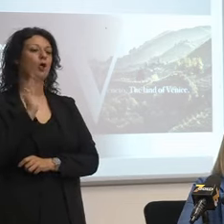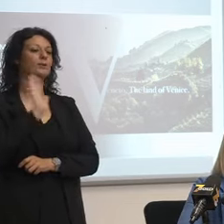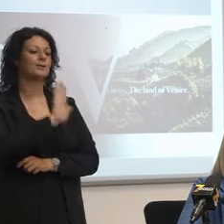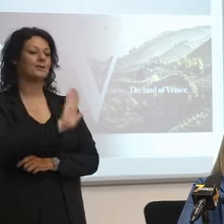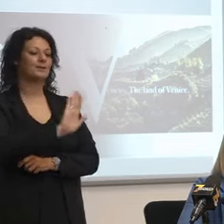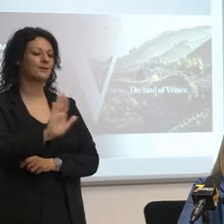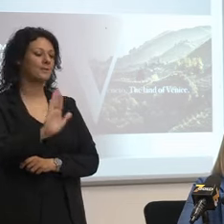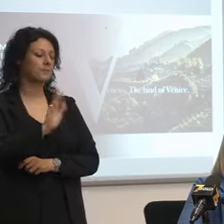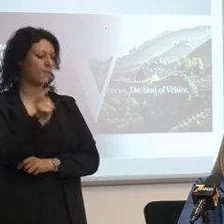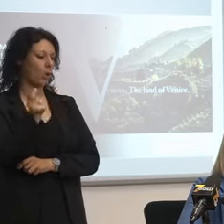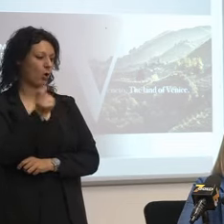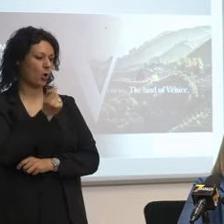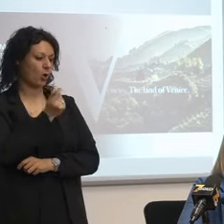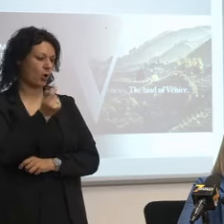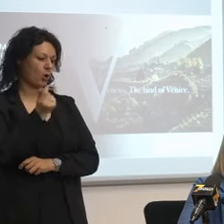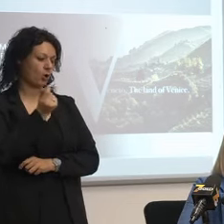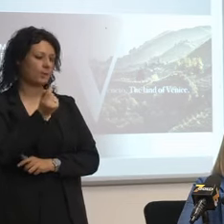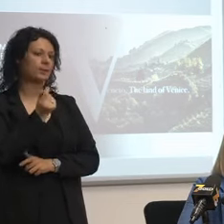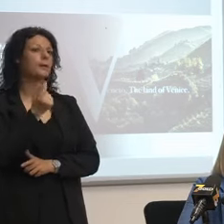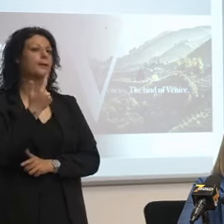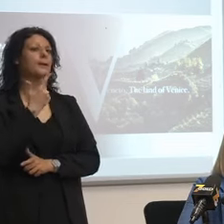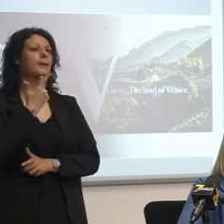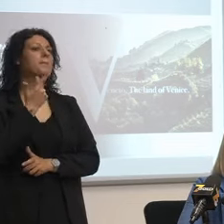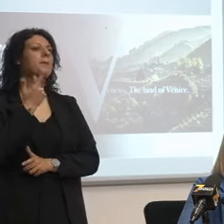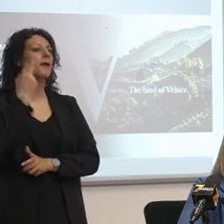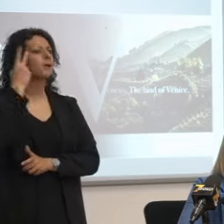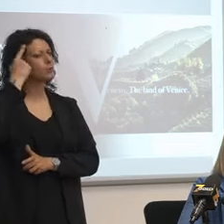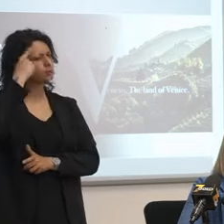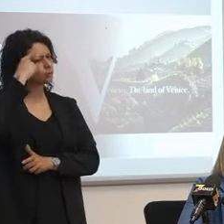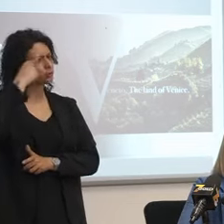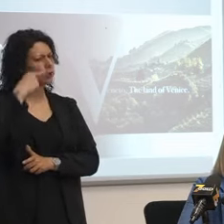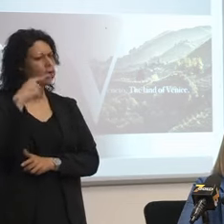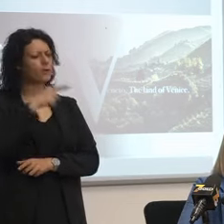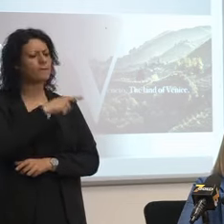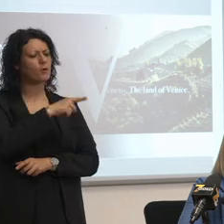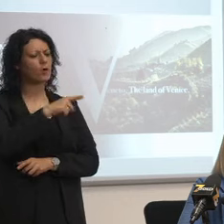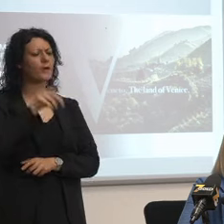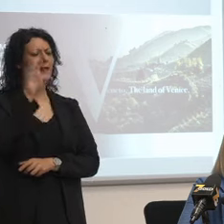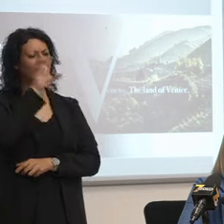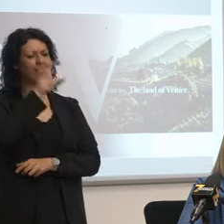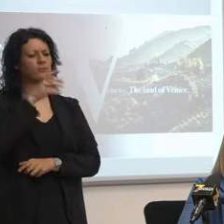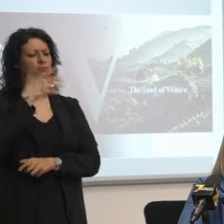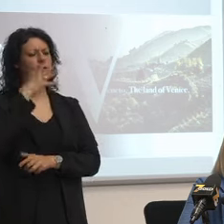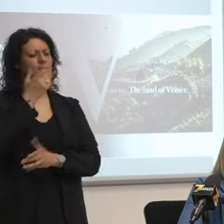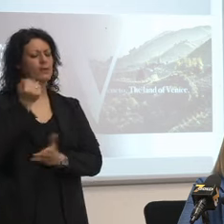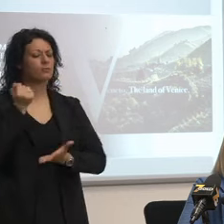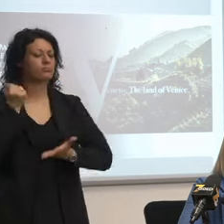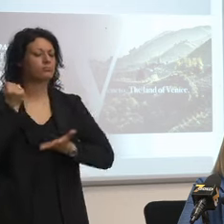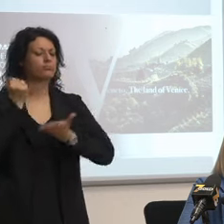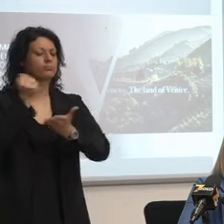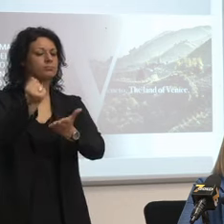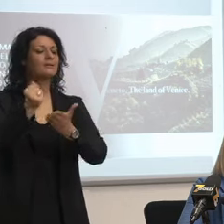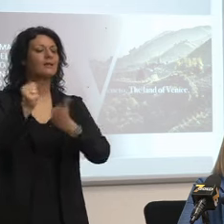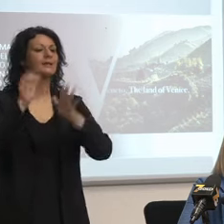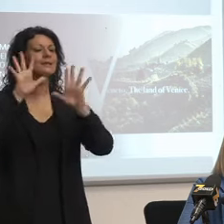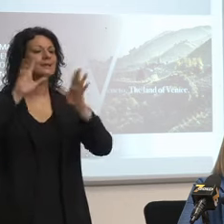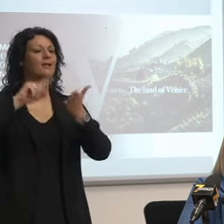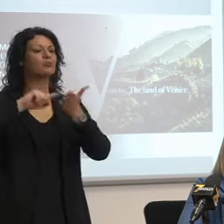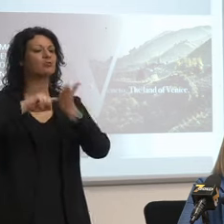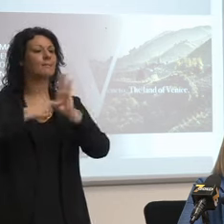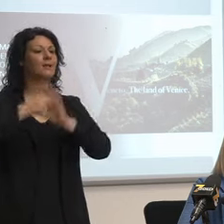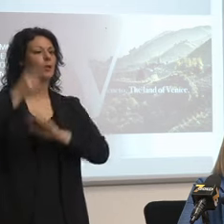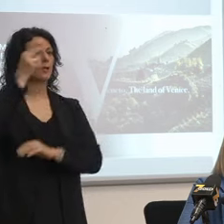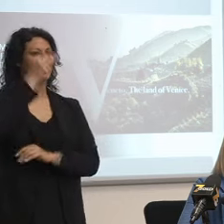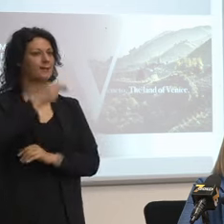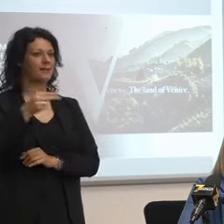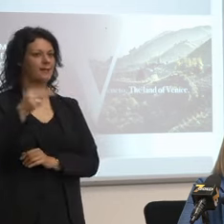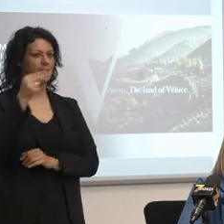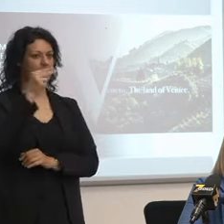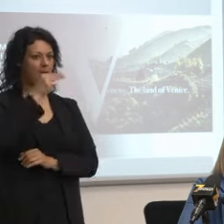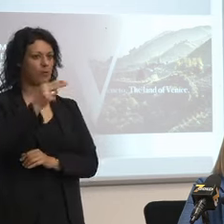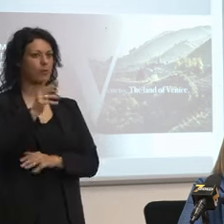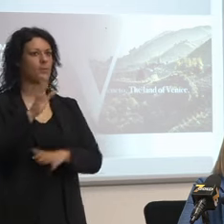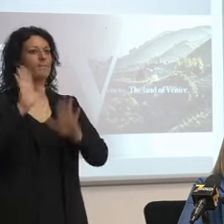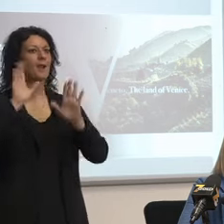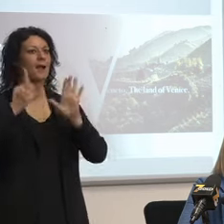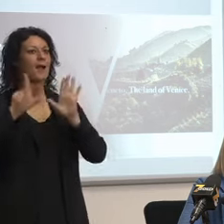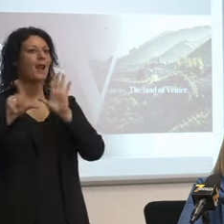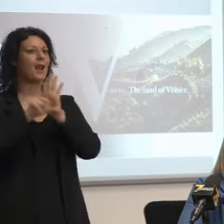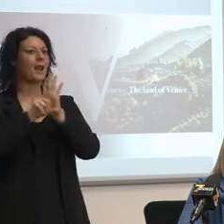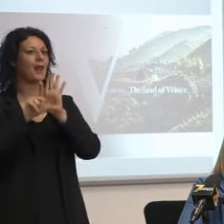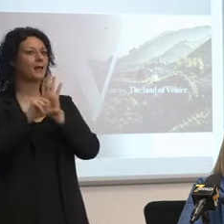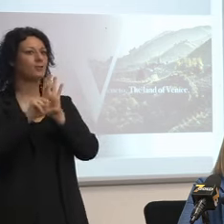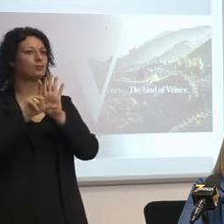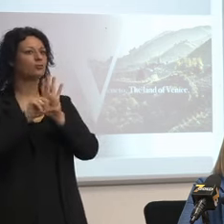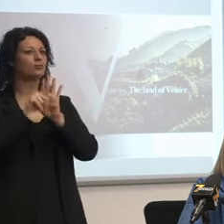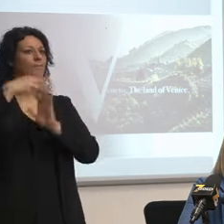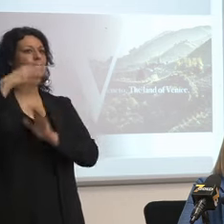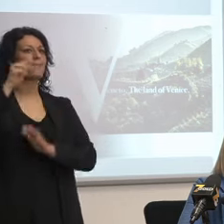voi siete intervenuti come regione l'anno scorso con lo stanziamento di 10 milioni di euro però la legge ha bloccato tutto